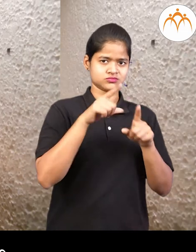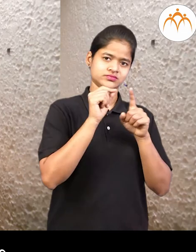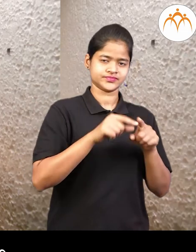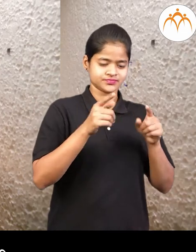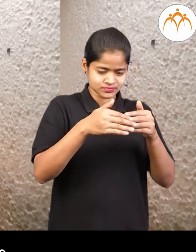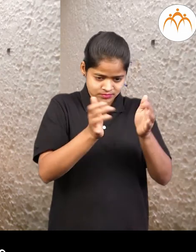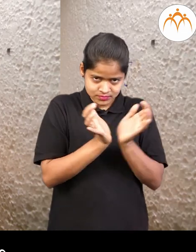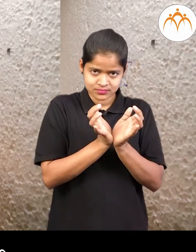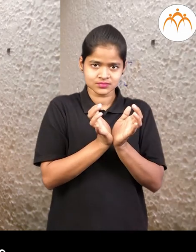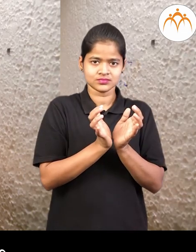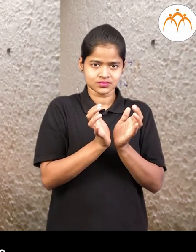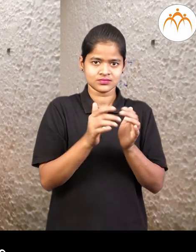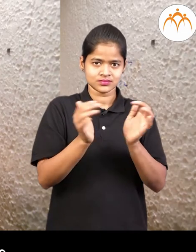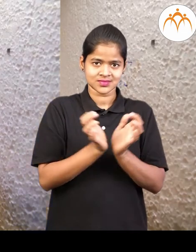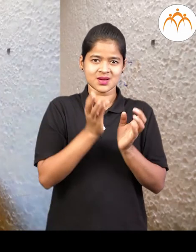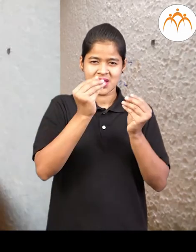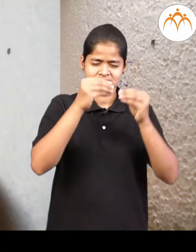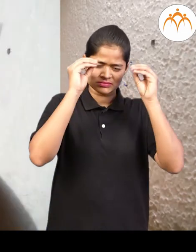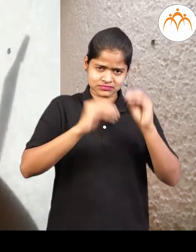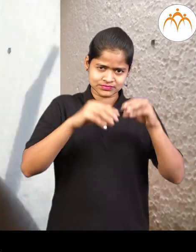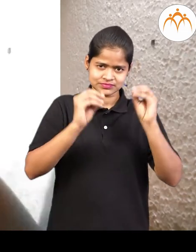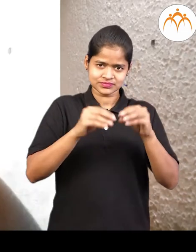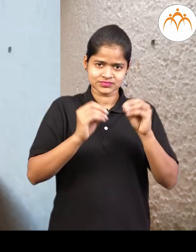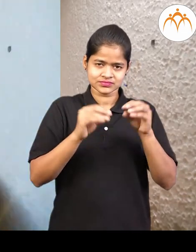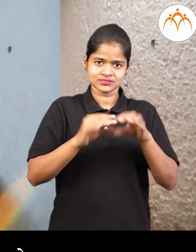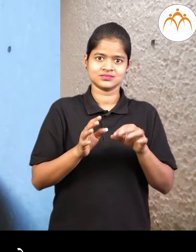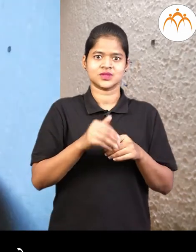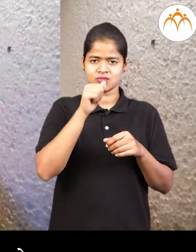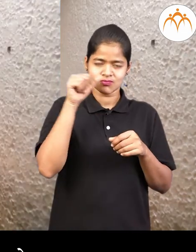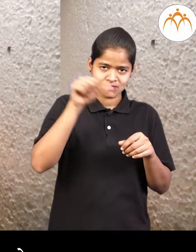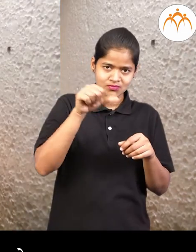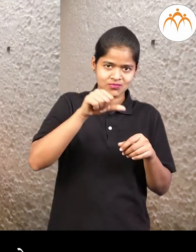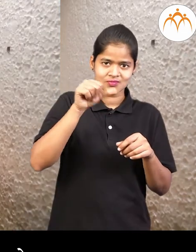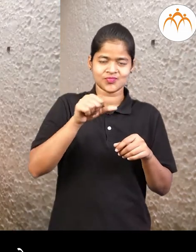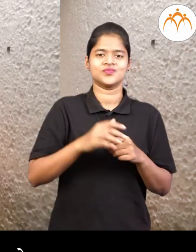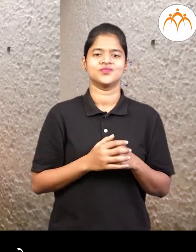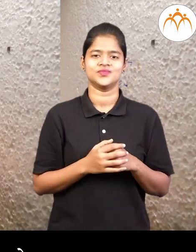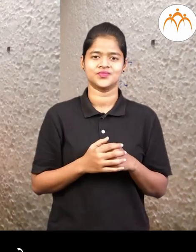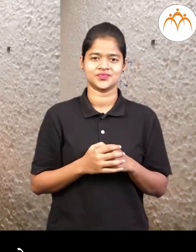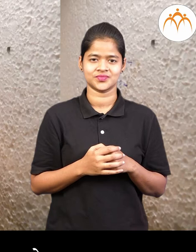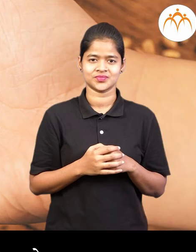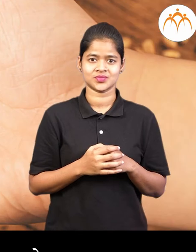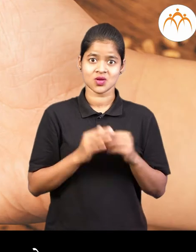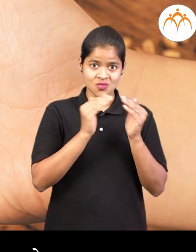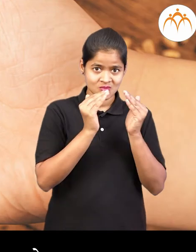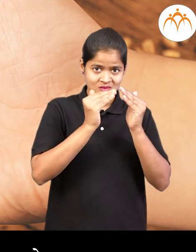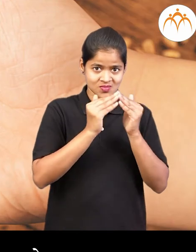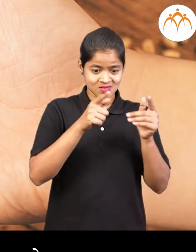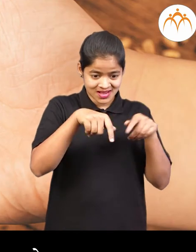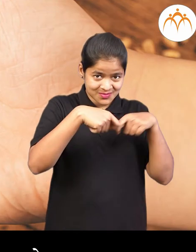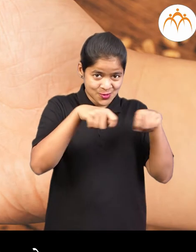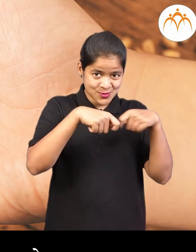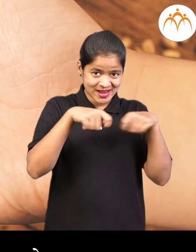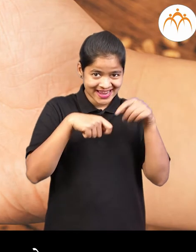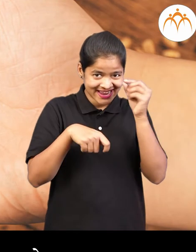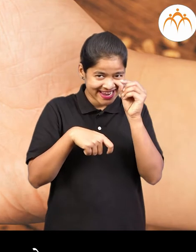एक छोटी कुंडी घेतली, कुंडीत माती घातली, मातीत थोड़े से पाणी घातले घरातिल गवाचे